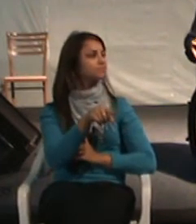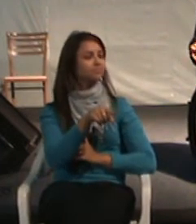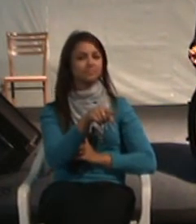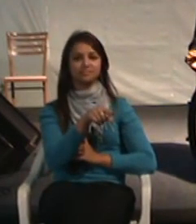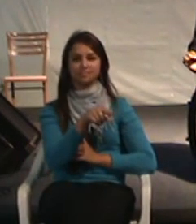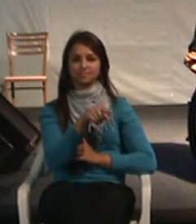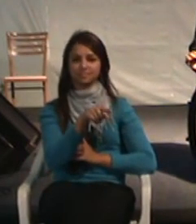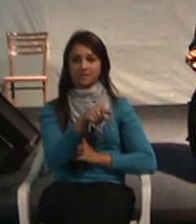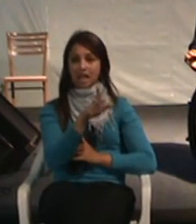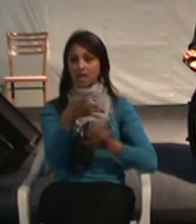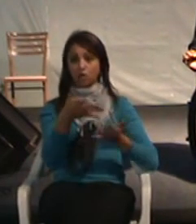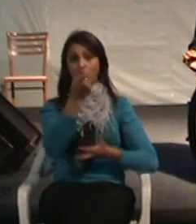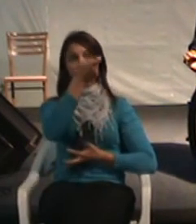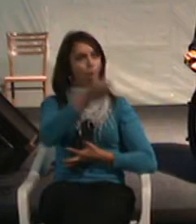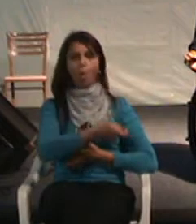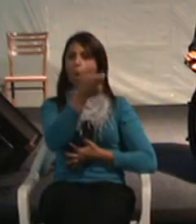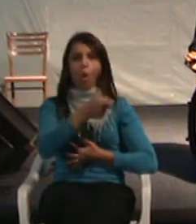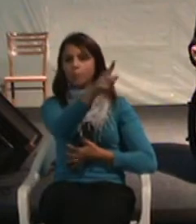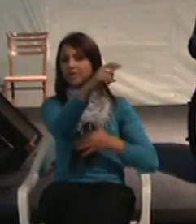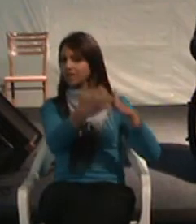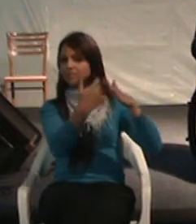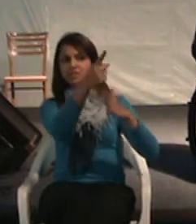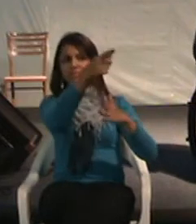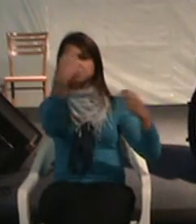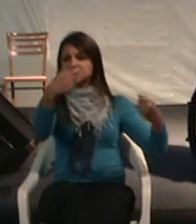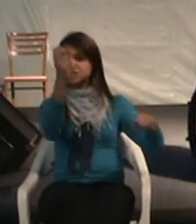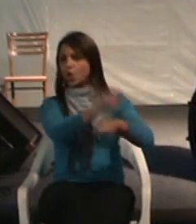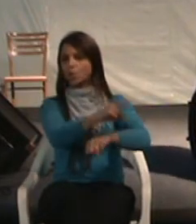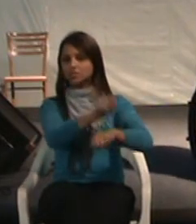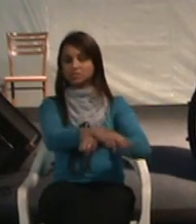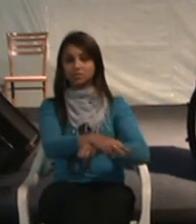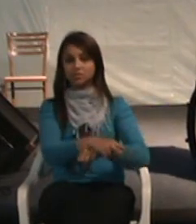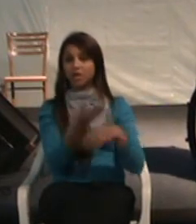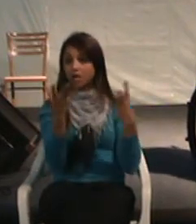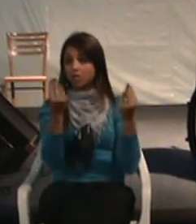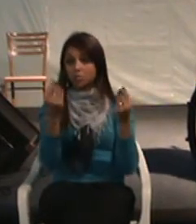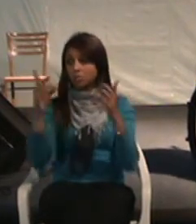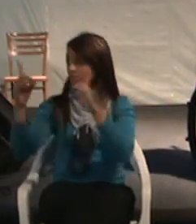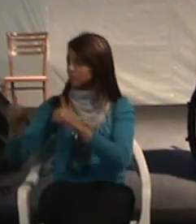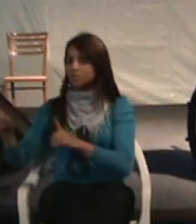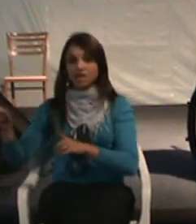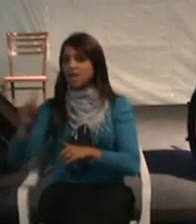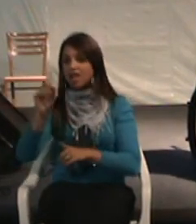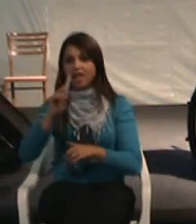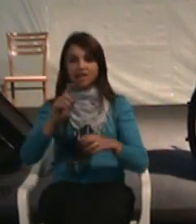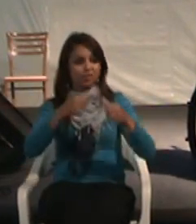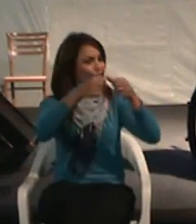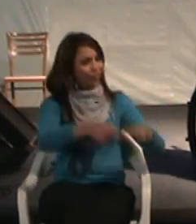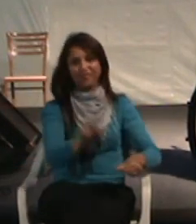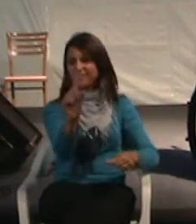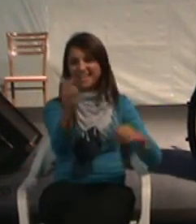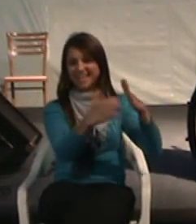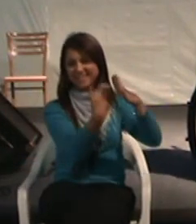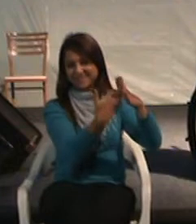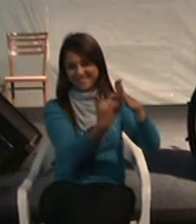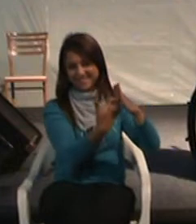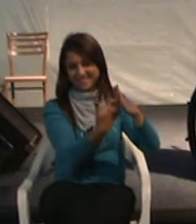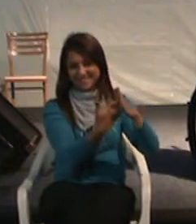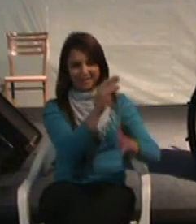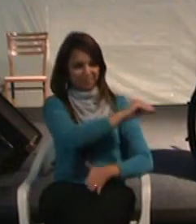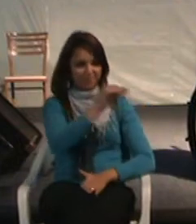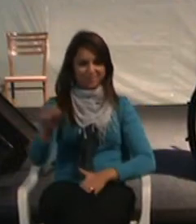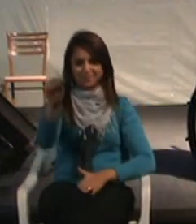Como ela está obrigando empresas a contratar, então tem muito deficiente aí que não para a empresa não. Tem muita